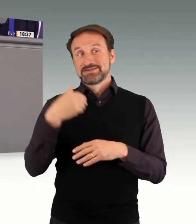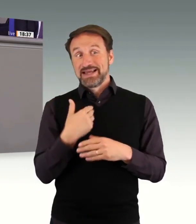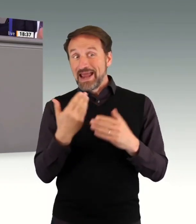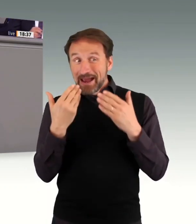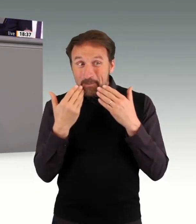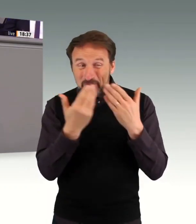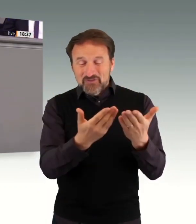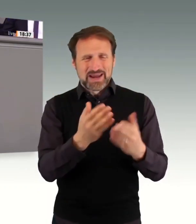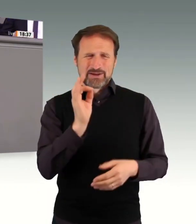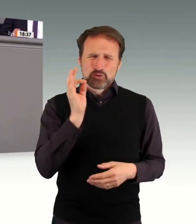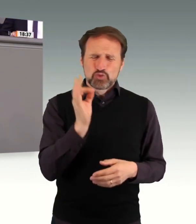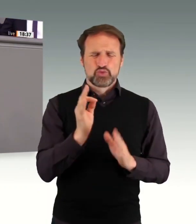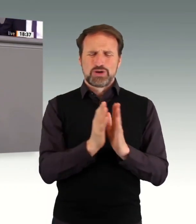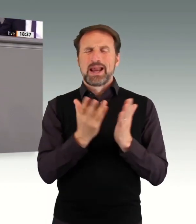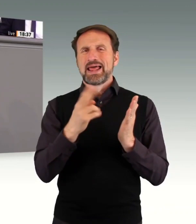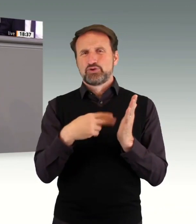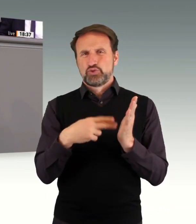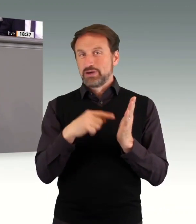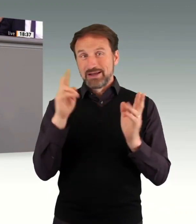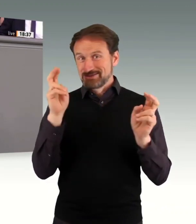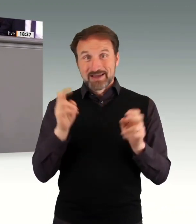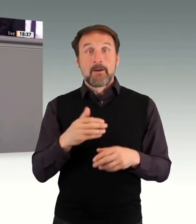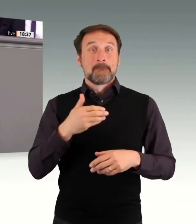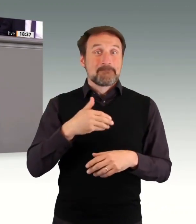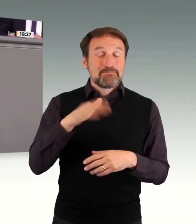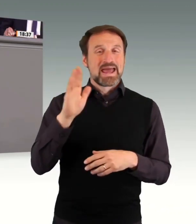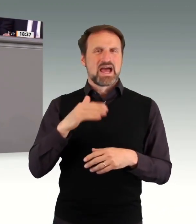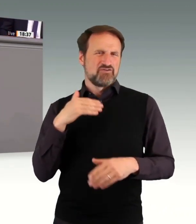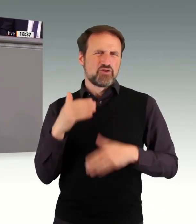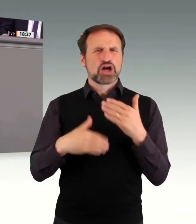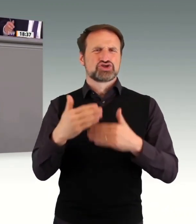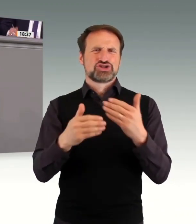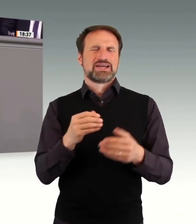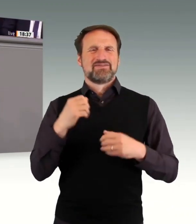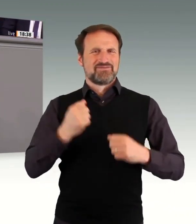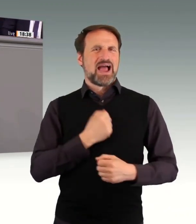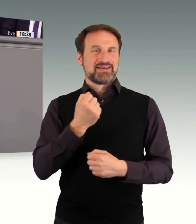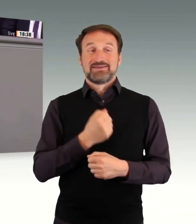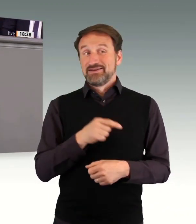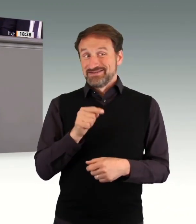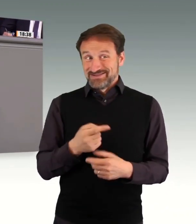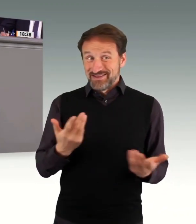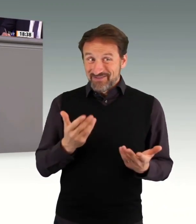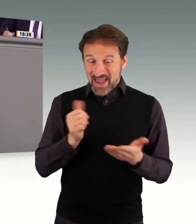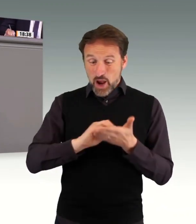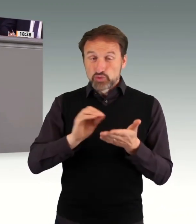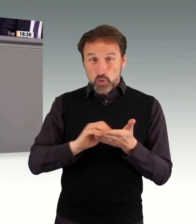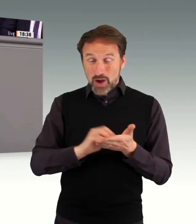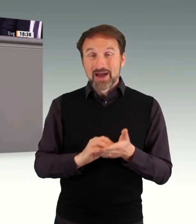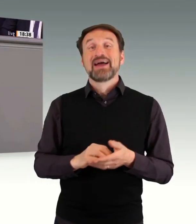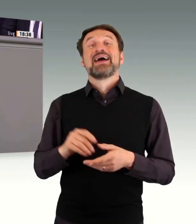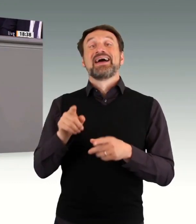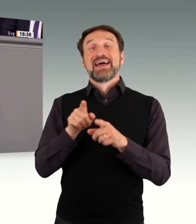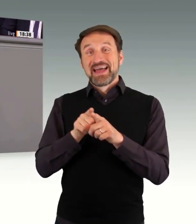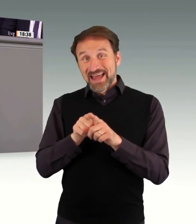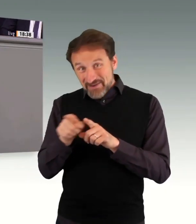mal lesen sollten. Die Lektüre heißt mehr Fortschritt wagen von den Autoren SPD, FDP, FDP, Bündnis 90, die Grünen, auch